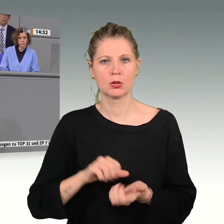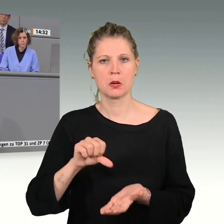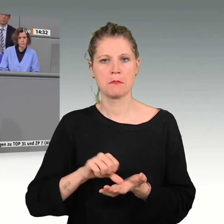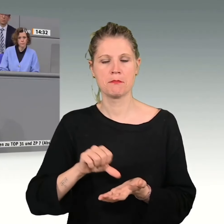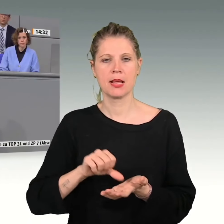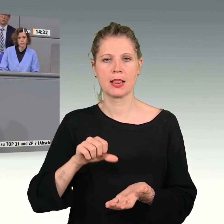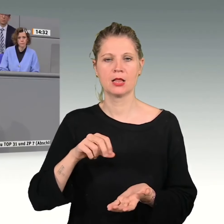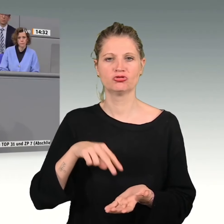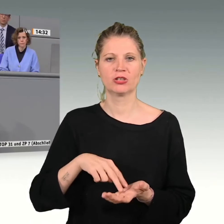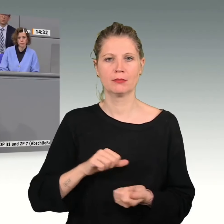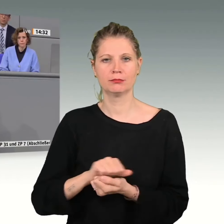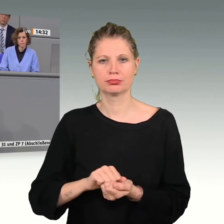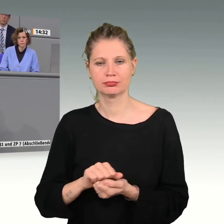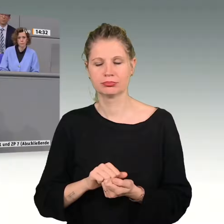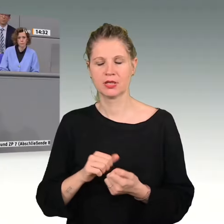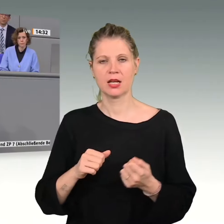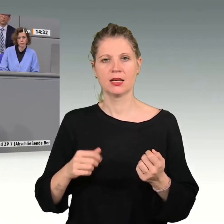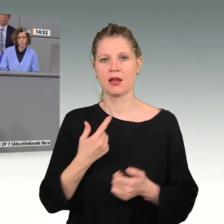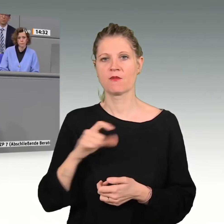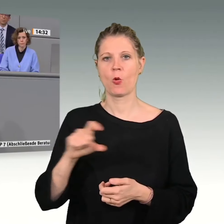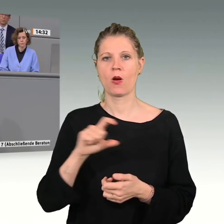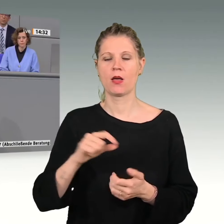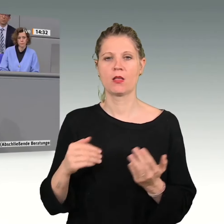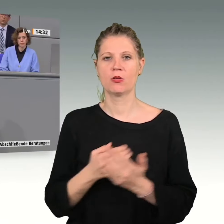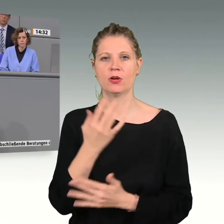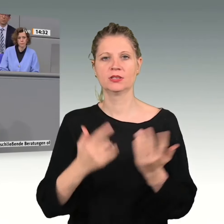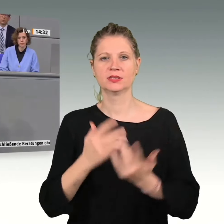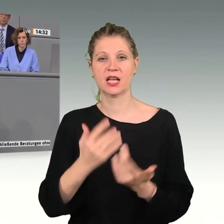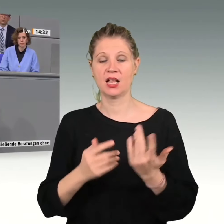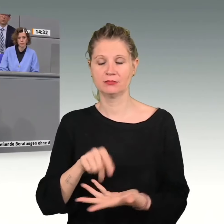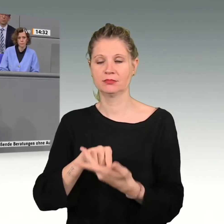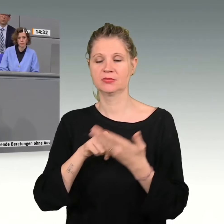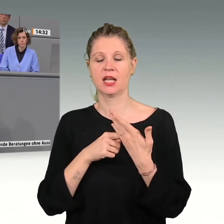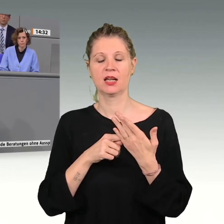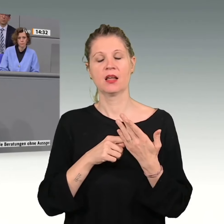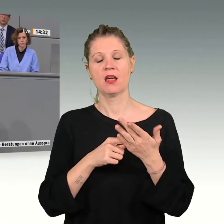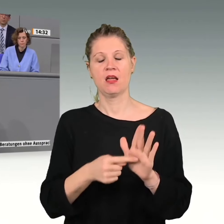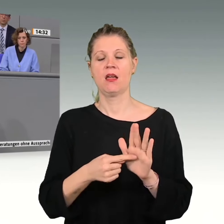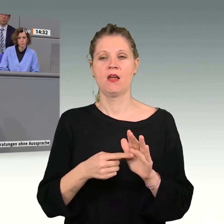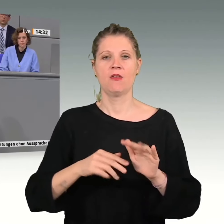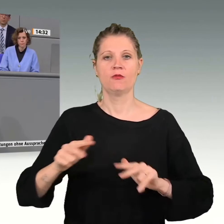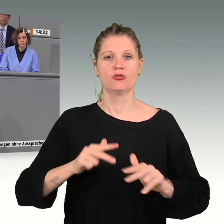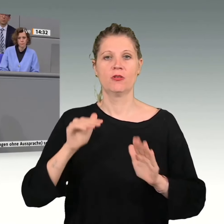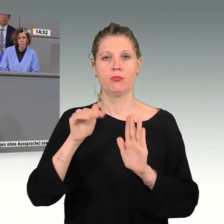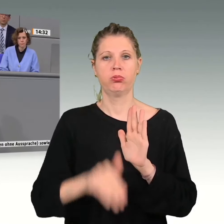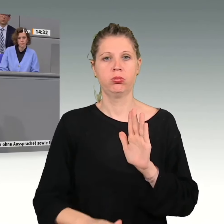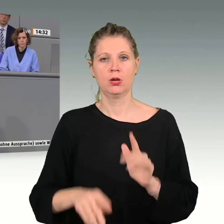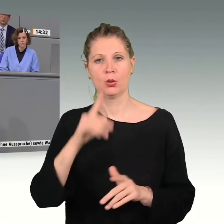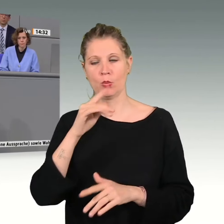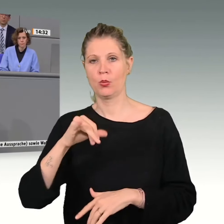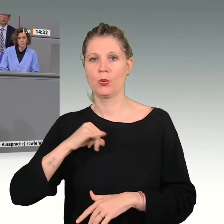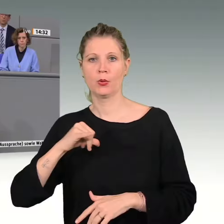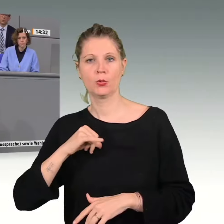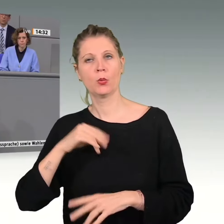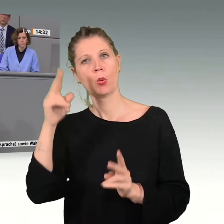Jede Woche kriegen wir neue Zahlen, wie es bergab geht mit unserer Wirtschaft. Einzig und allein die Grünen in diesem Land erkennen